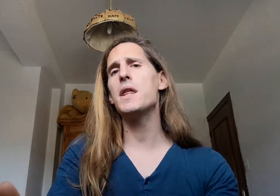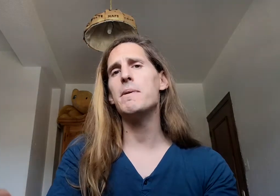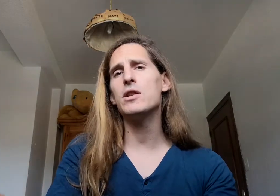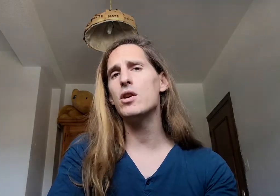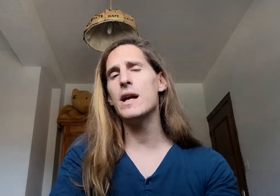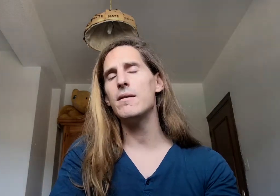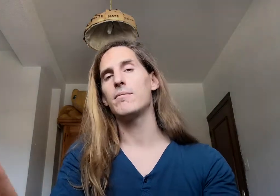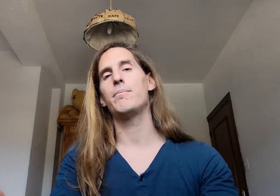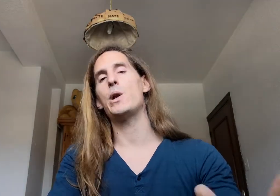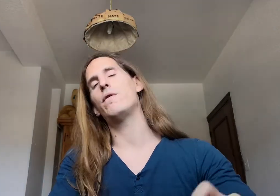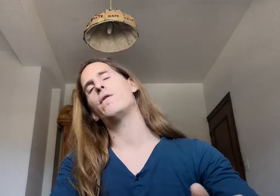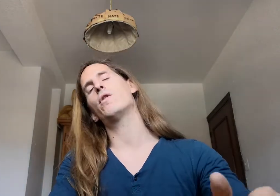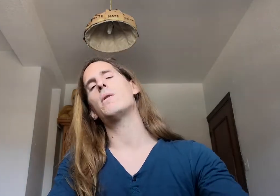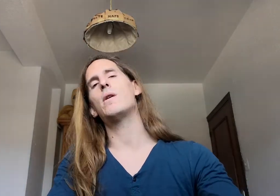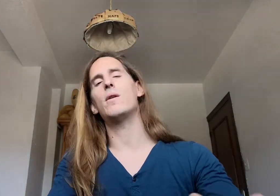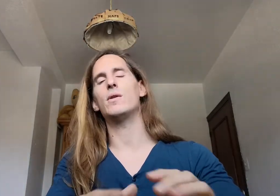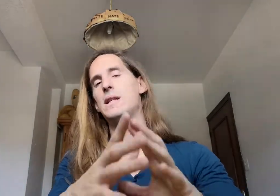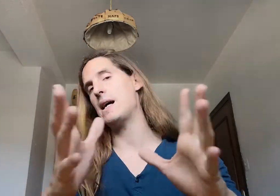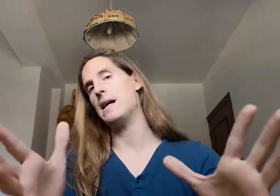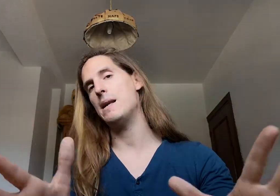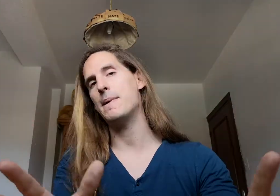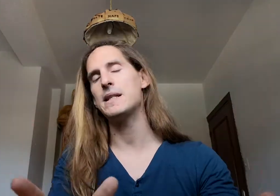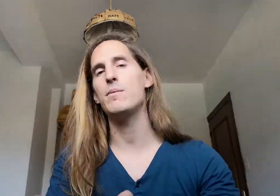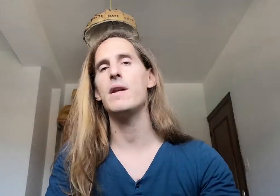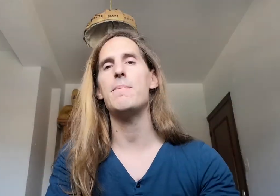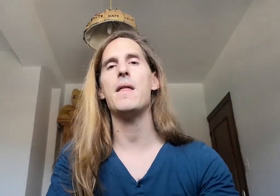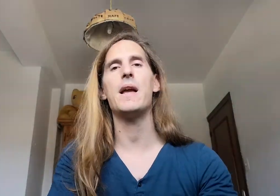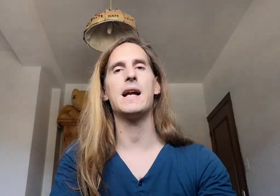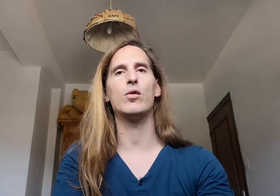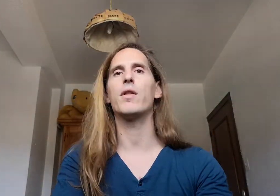personas pero el foro o sea el máximo de plaza es 14